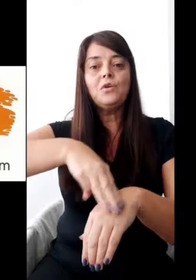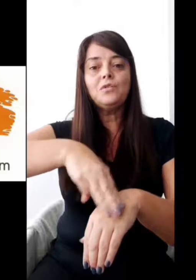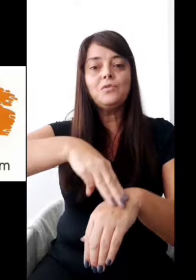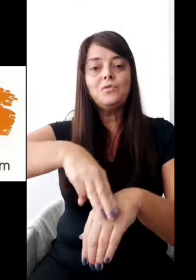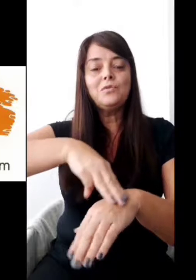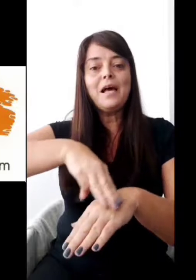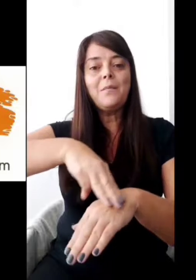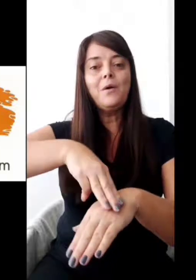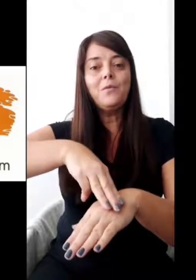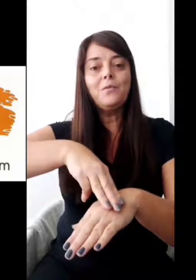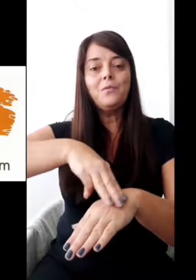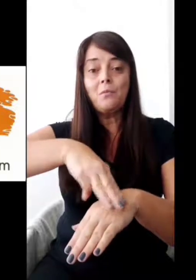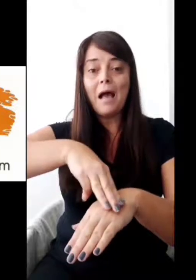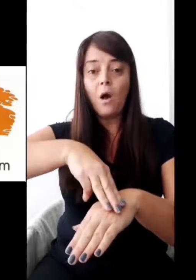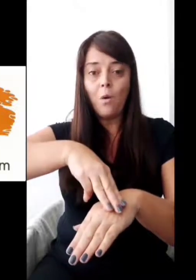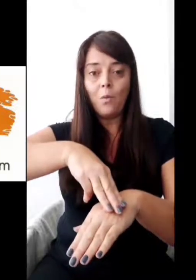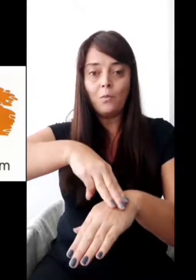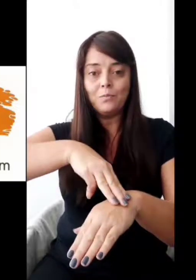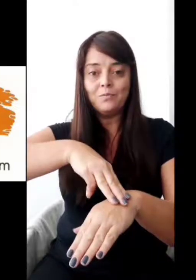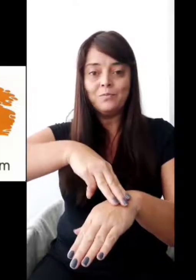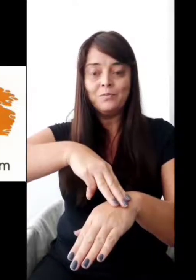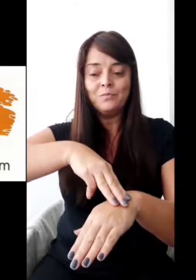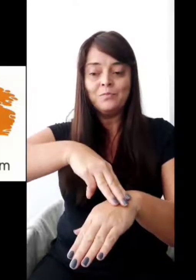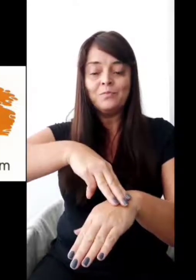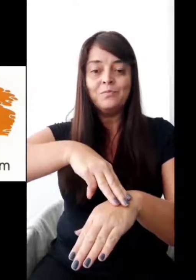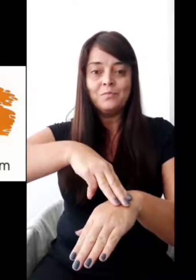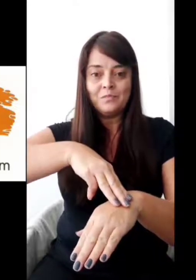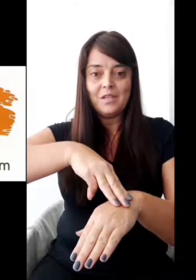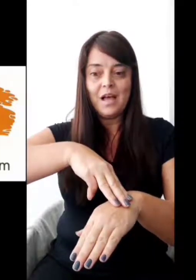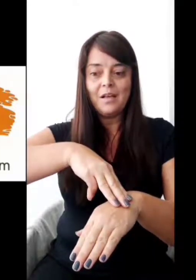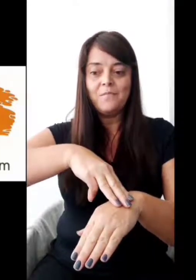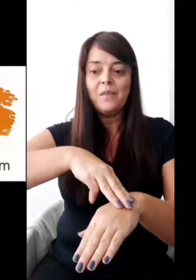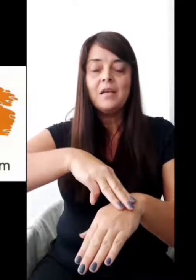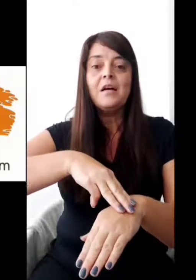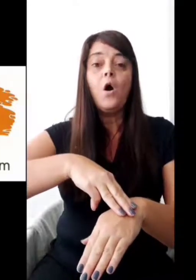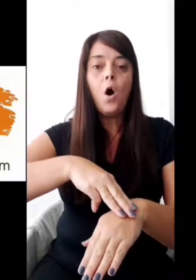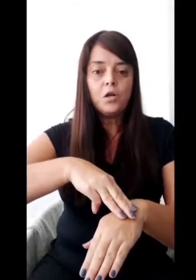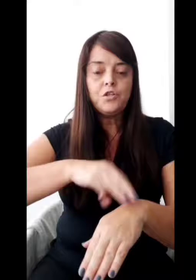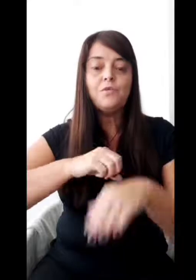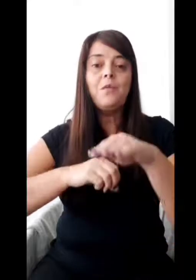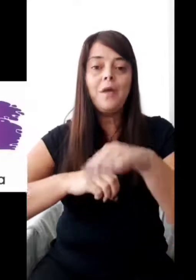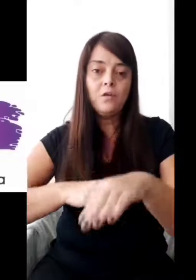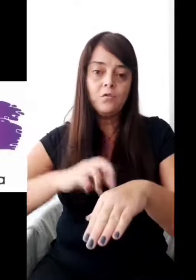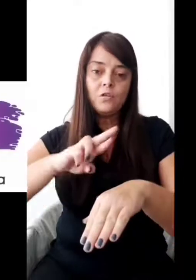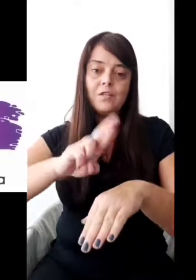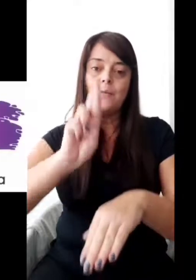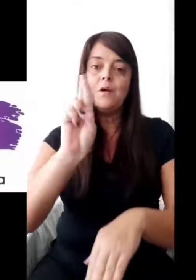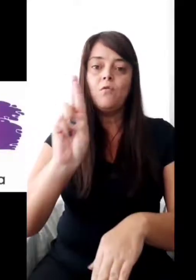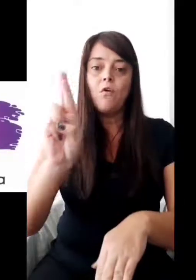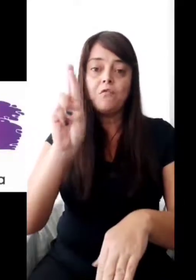dorso da mão, marrom. Tá? Roxo, também no dorso da mão,